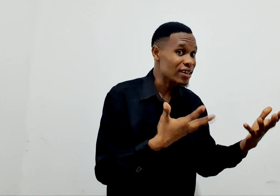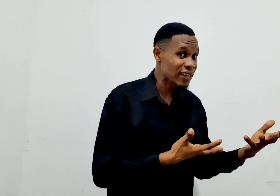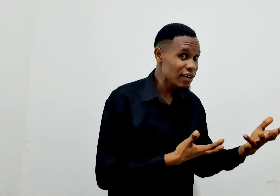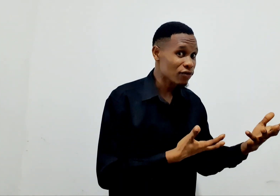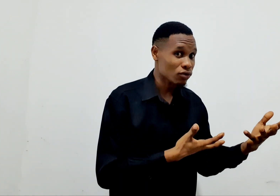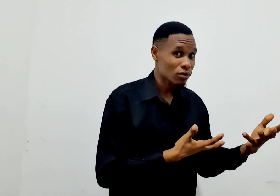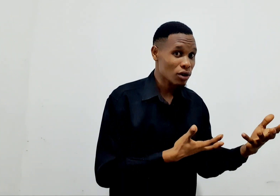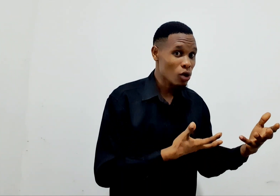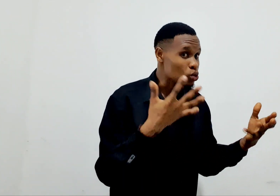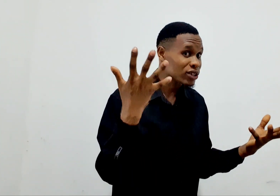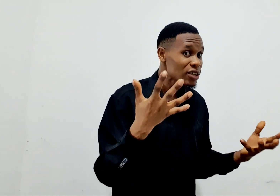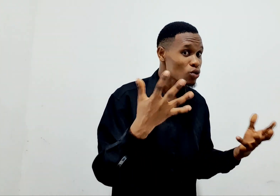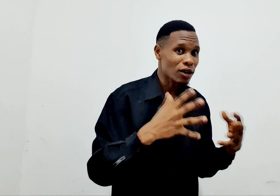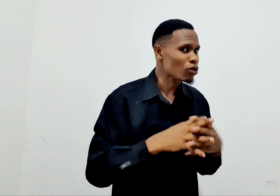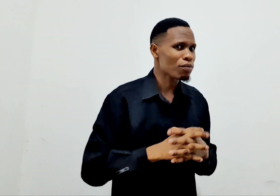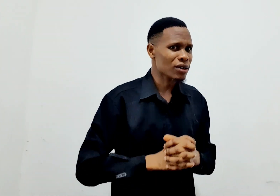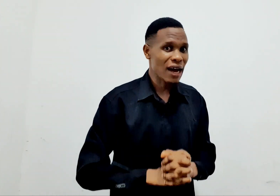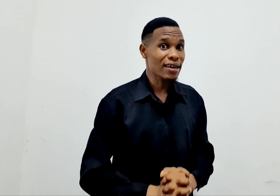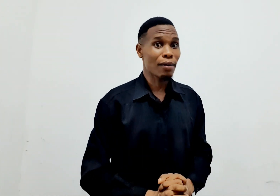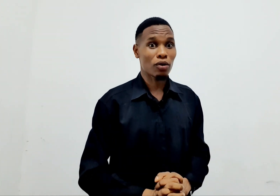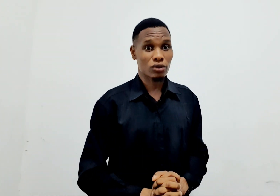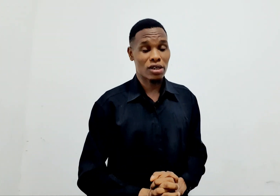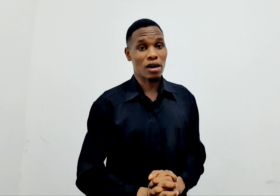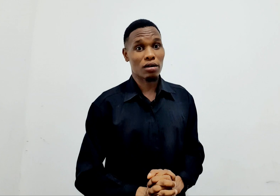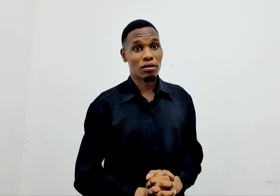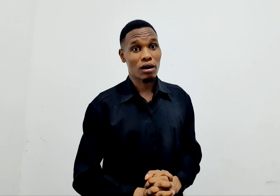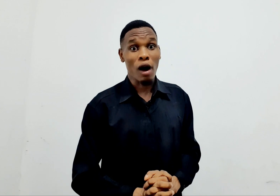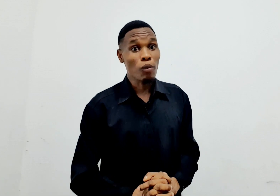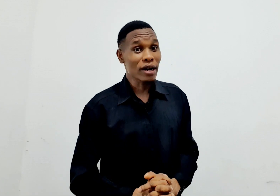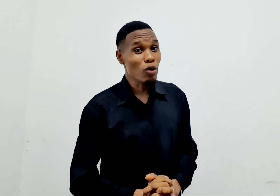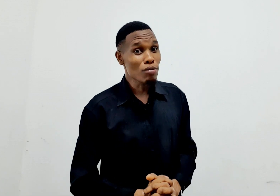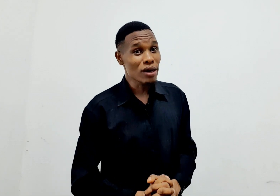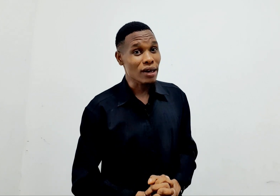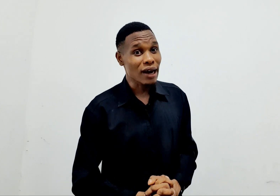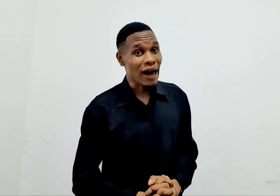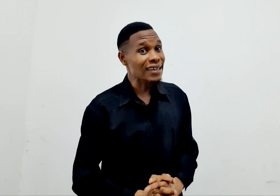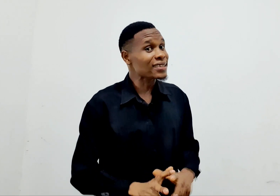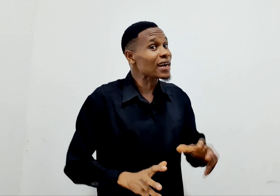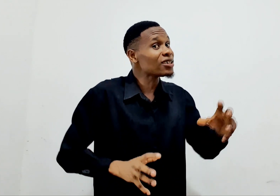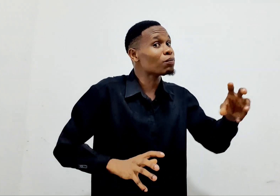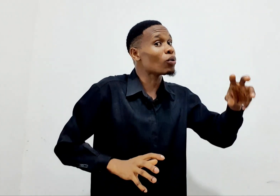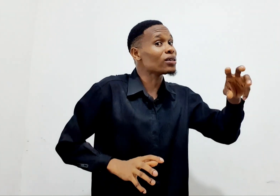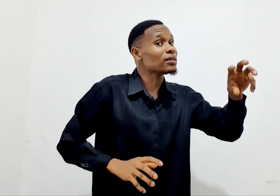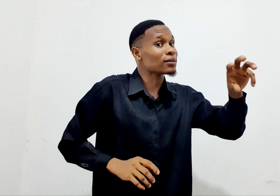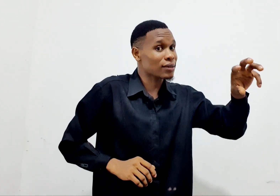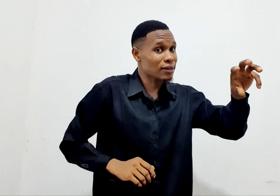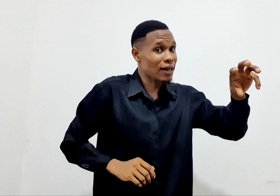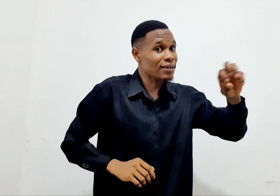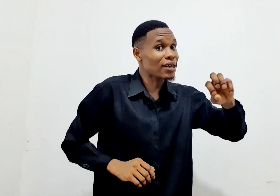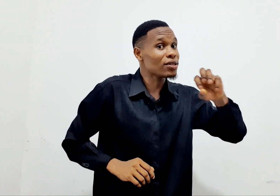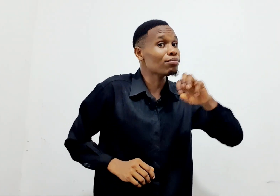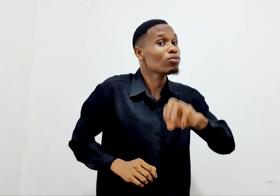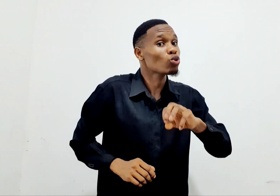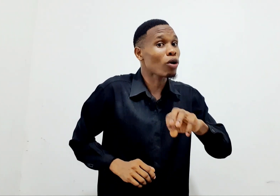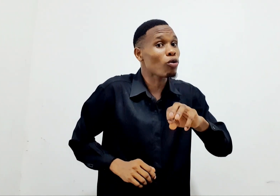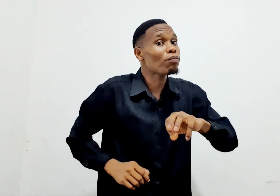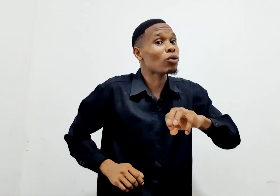nyekevu, uti utakuepo ndani ya mausiana. Mwanaume haitaji polisi, anaitaji mtu wakumpa